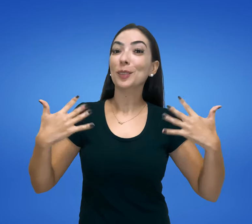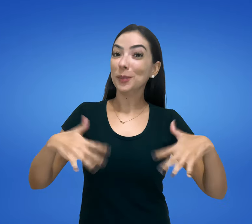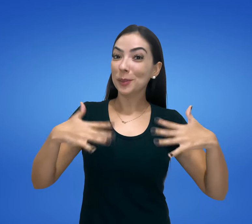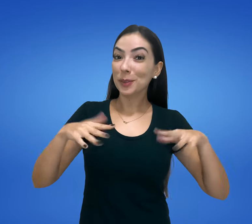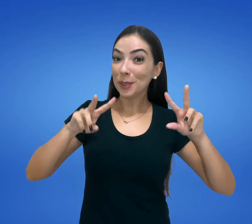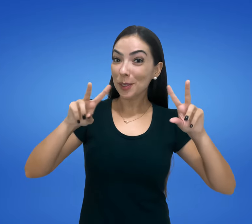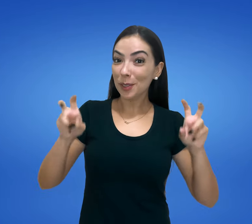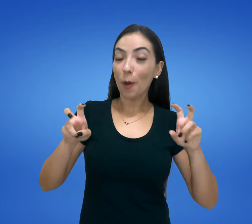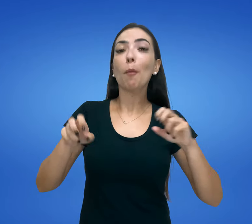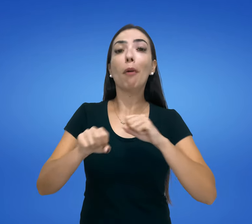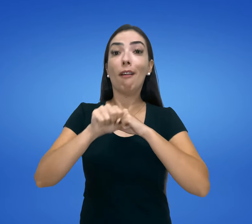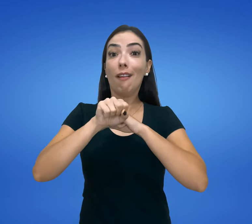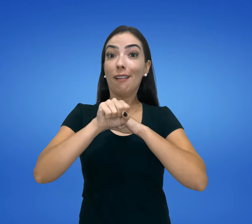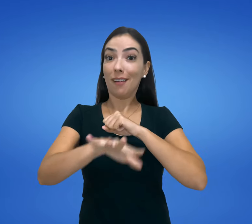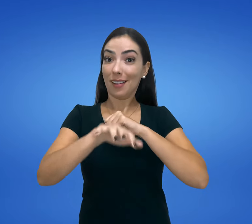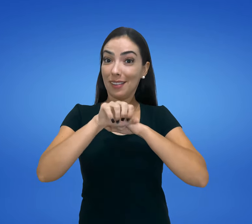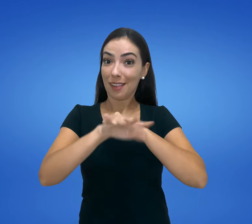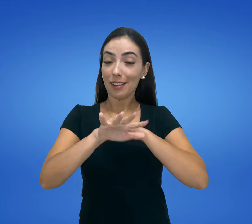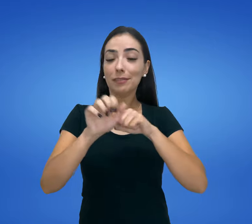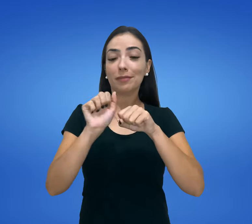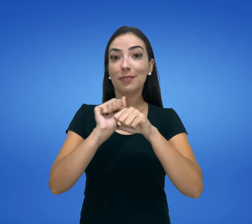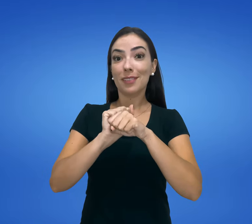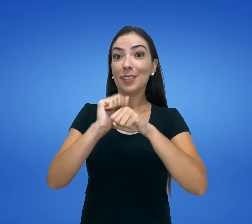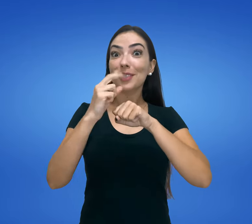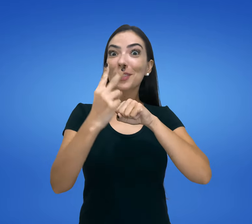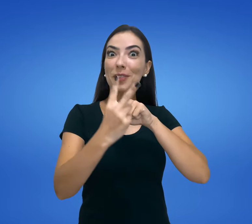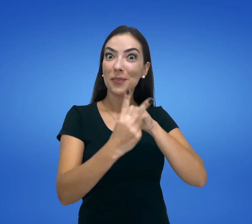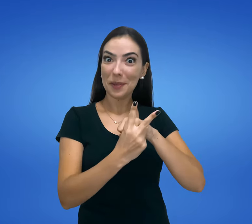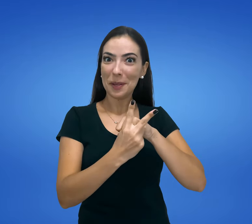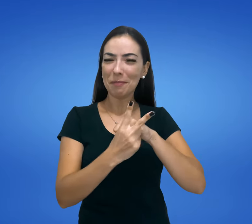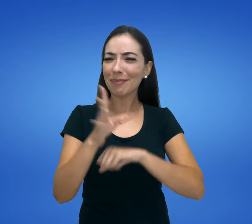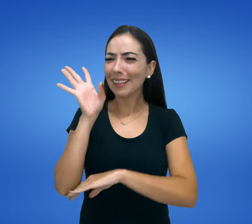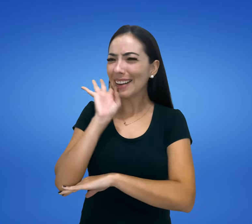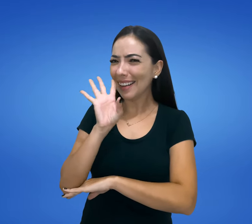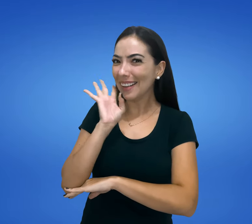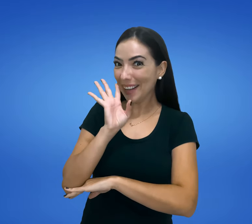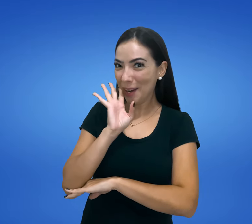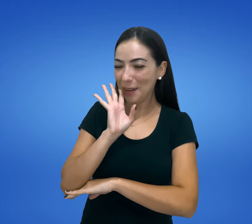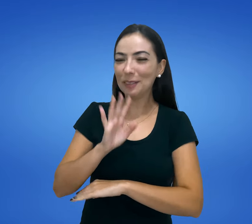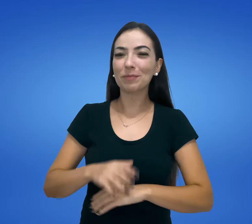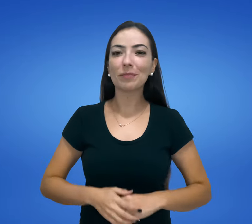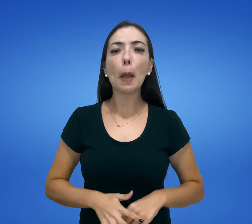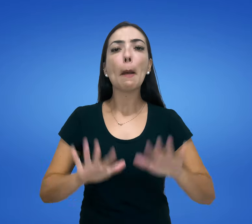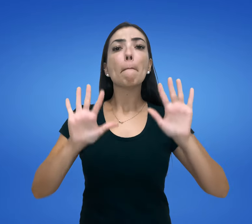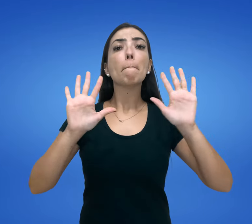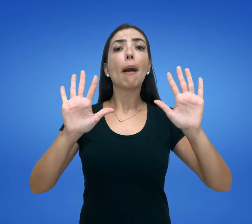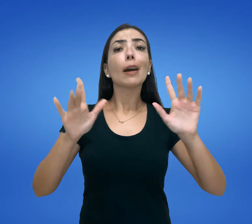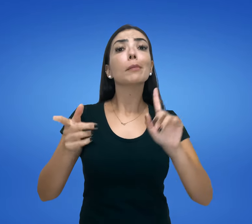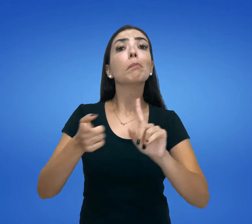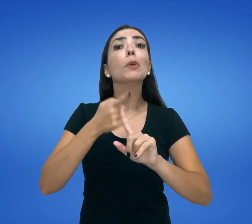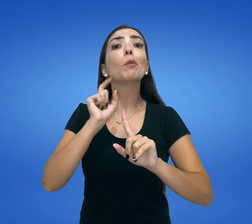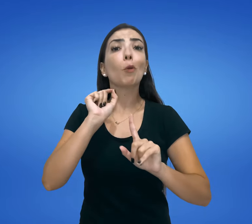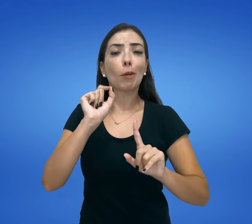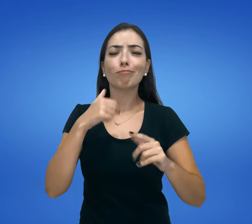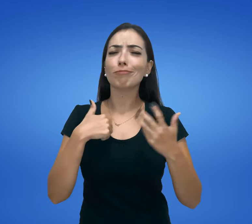Nós vamos aprender sobre locução adverbial e os adverbios de modo em Libras. Muito legal, não é mesmo?